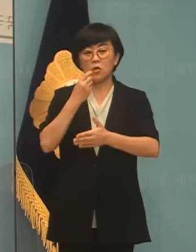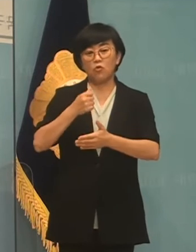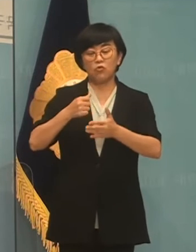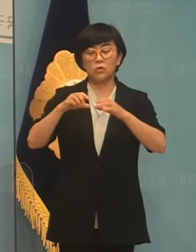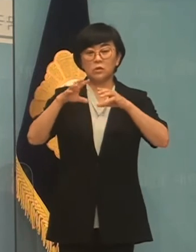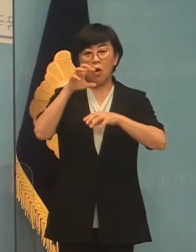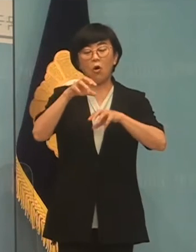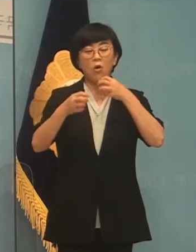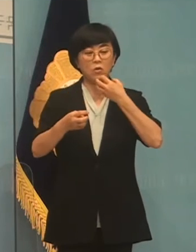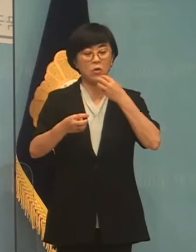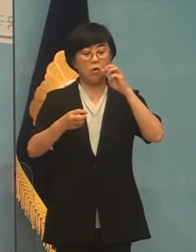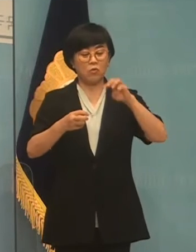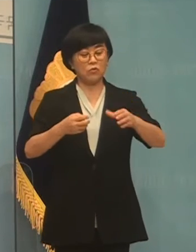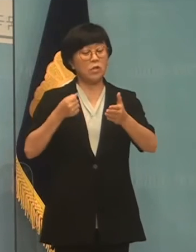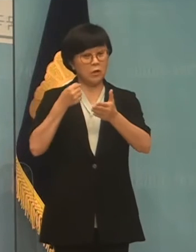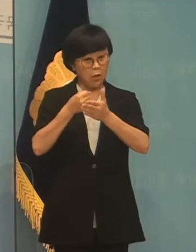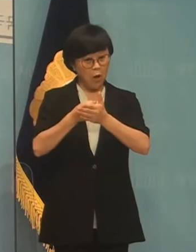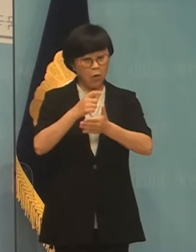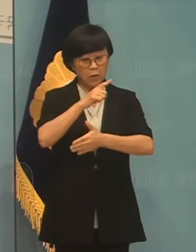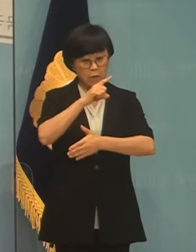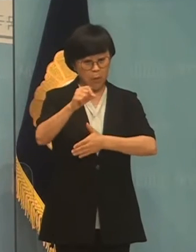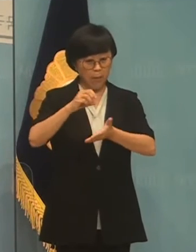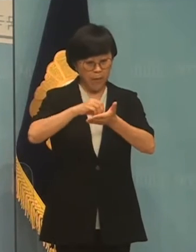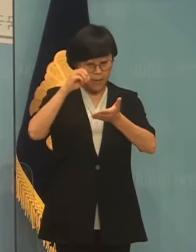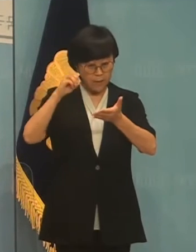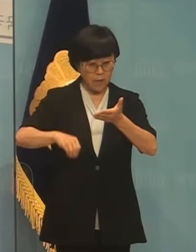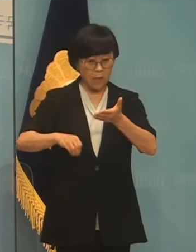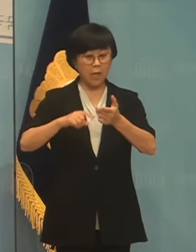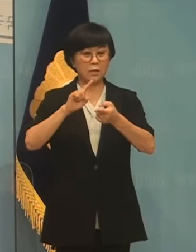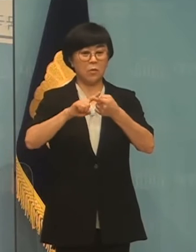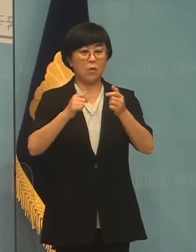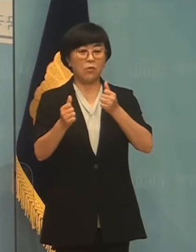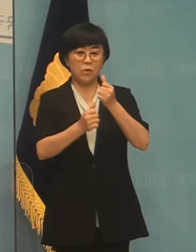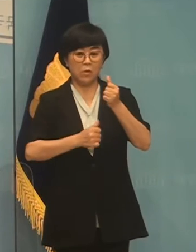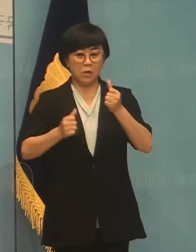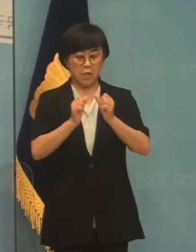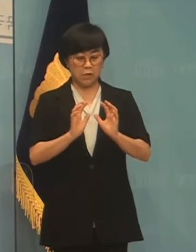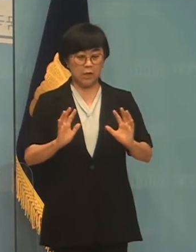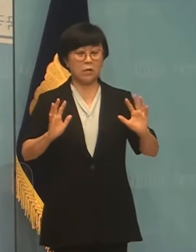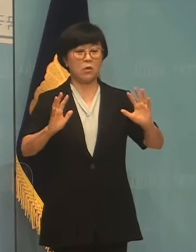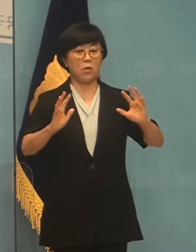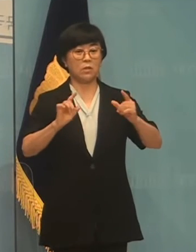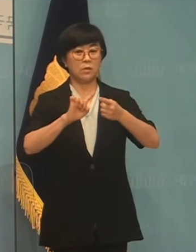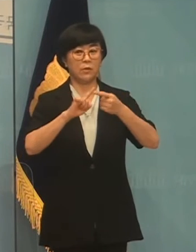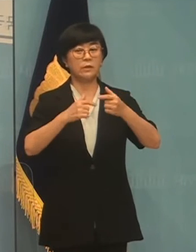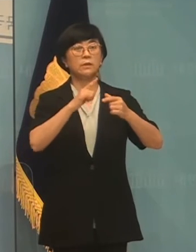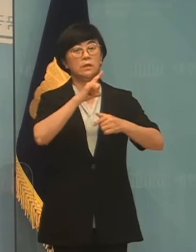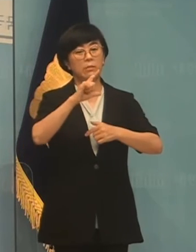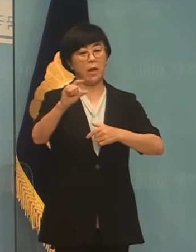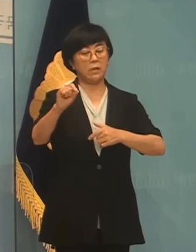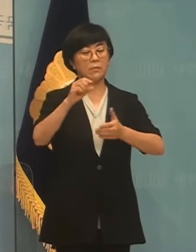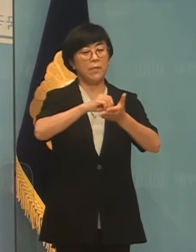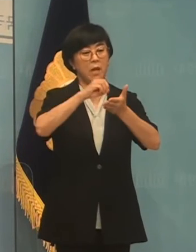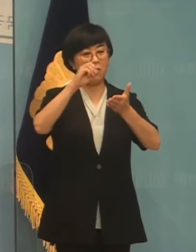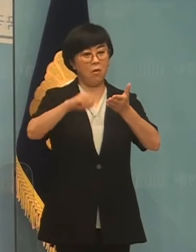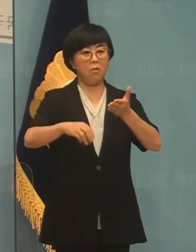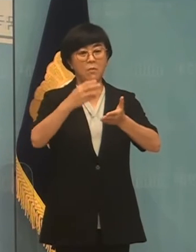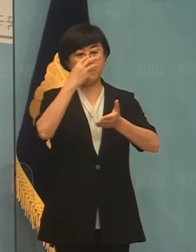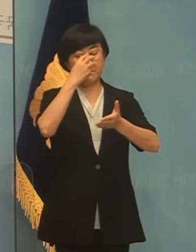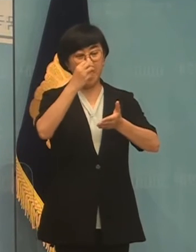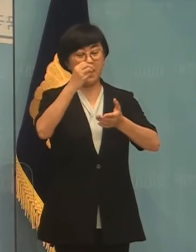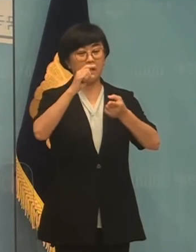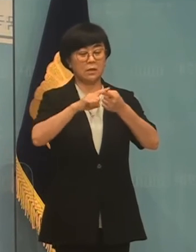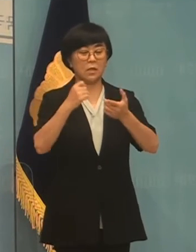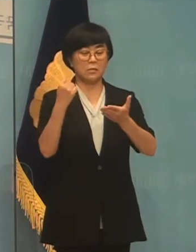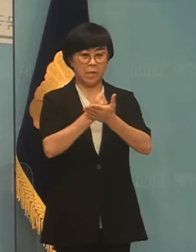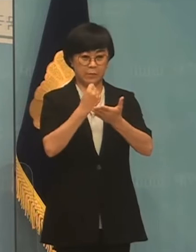지방 배제 가이드라인까지 제시하면서 위원회를 겨드리로 세워서 지방의 기만에 대해 강력한